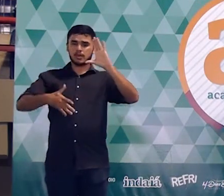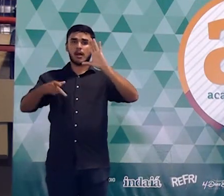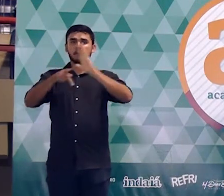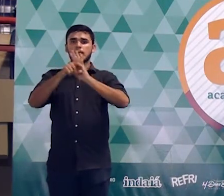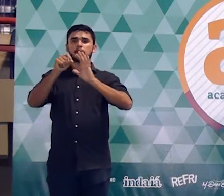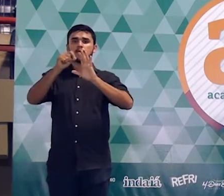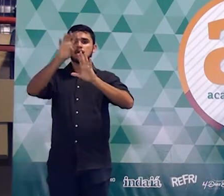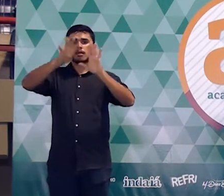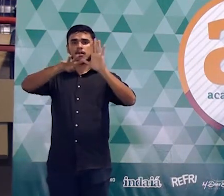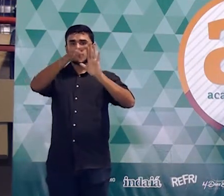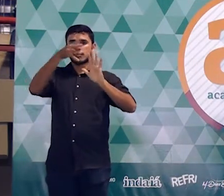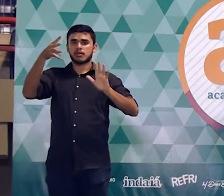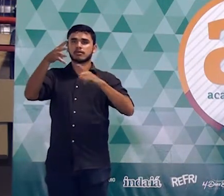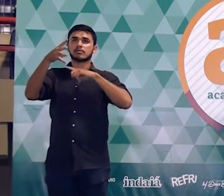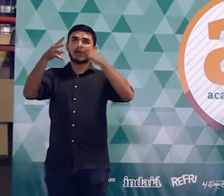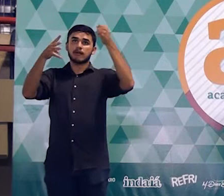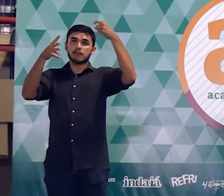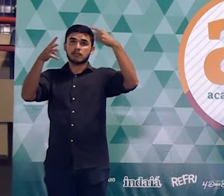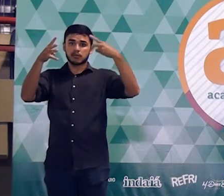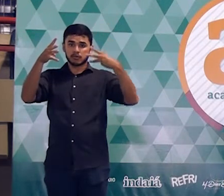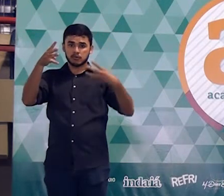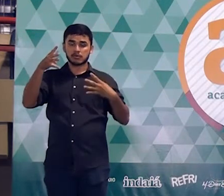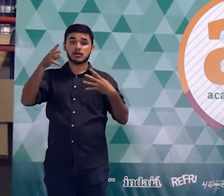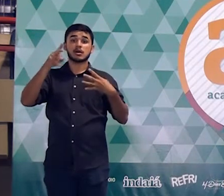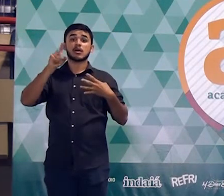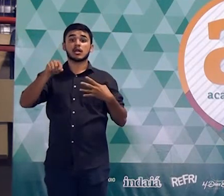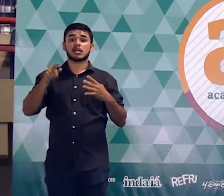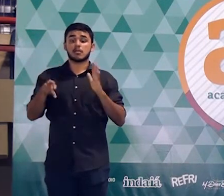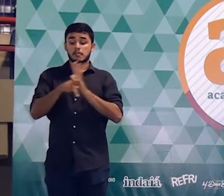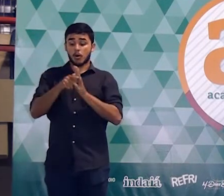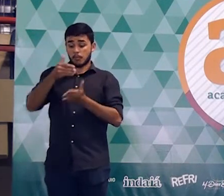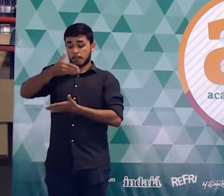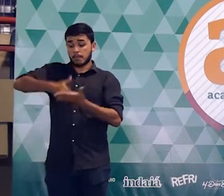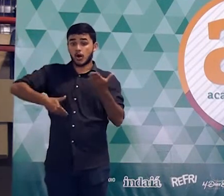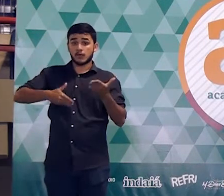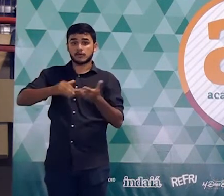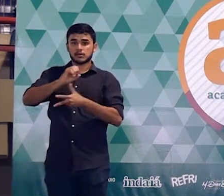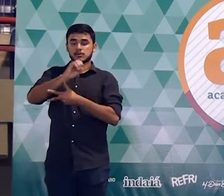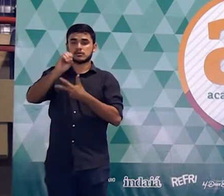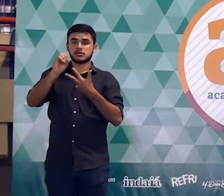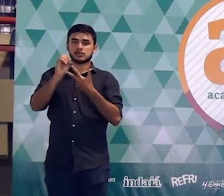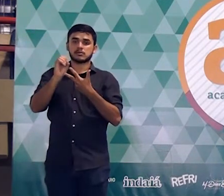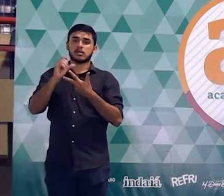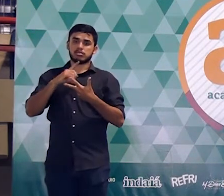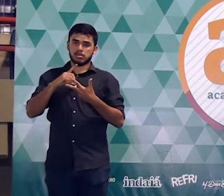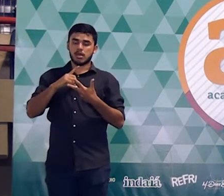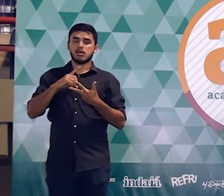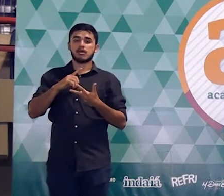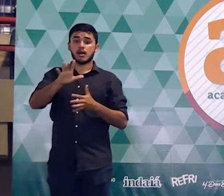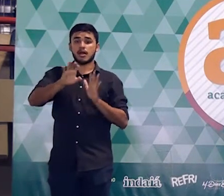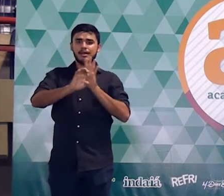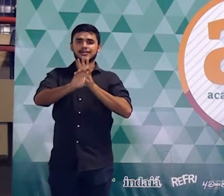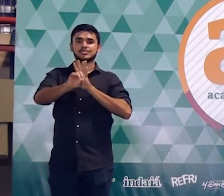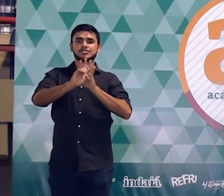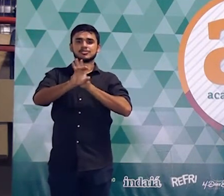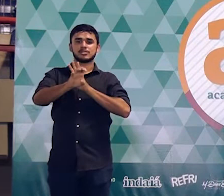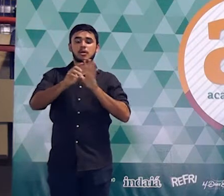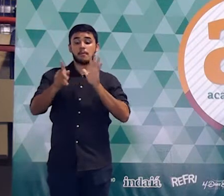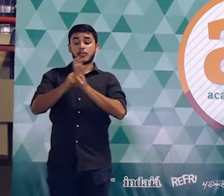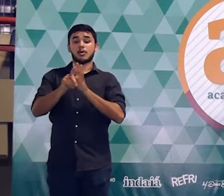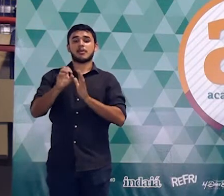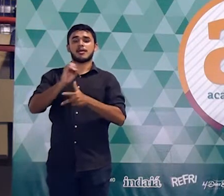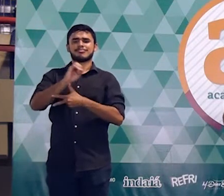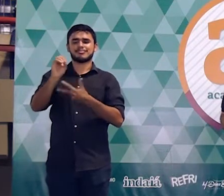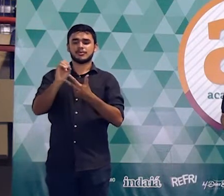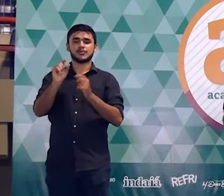referência? É um documento que diz aquilo que vai ser cobrado na prova do Enem. Ele é dividido em competências e habilidades. E dentro